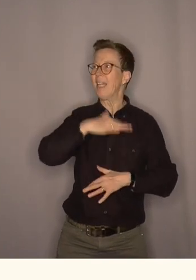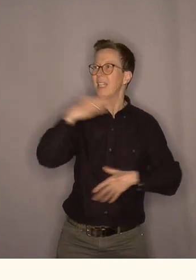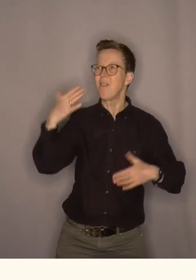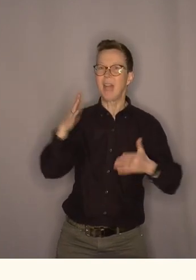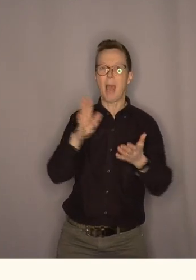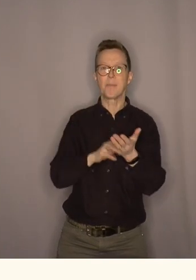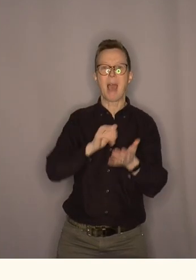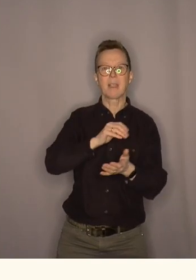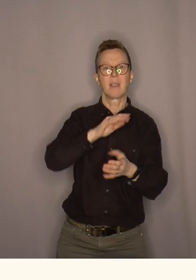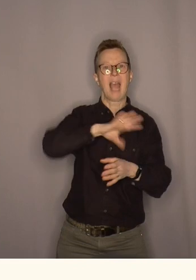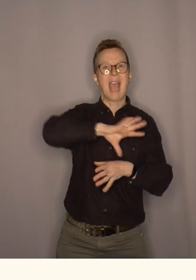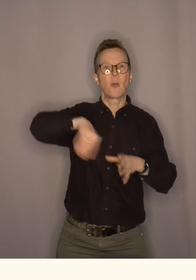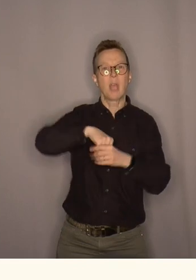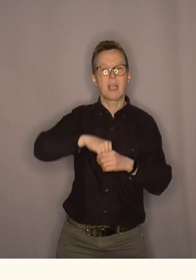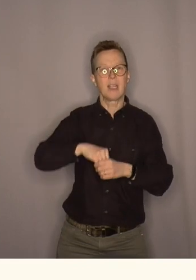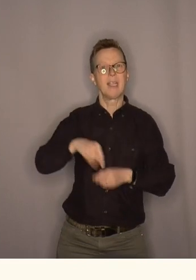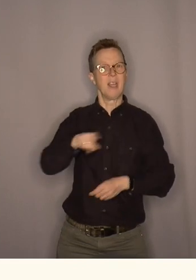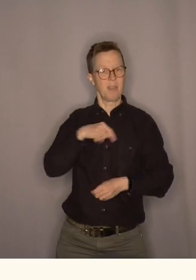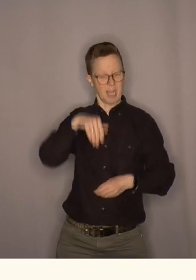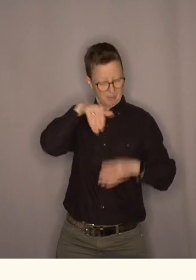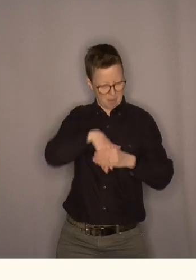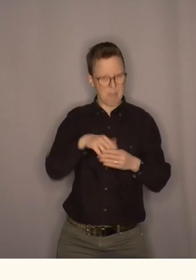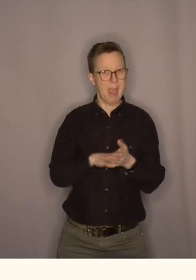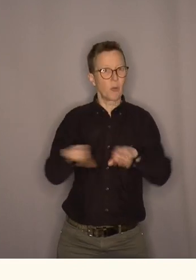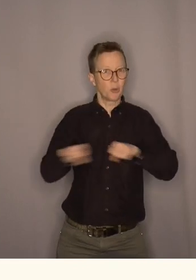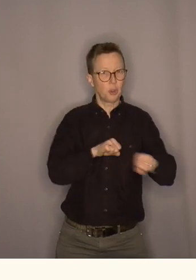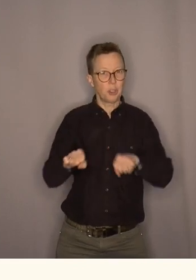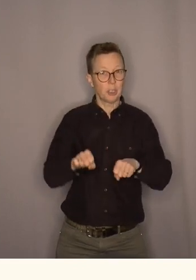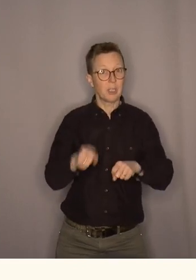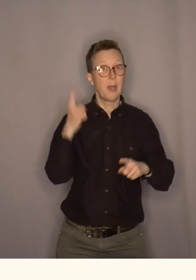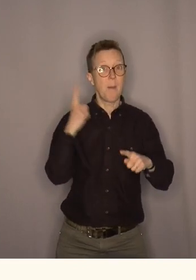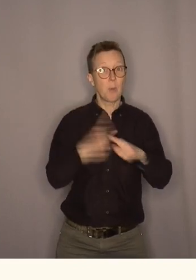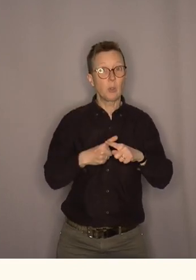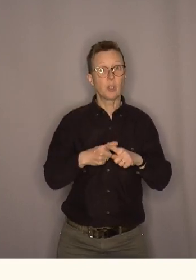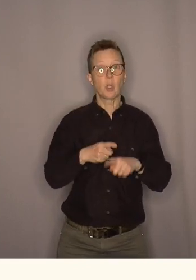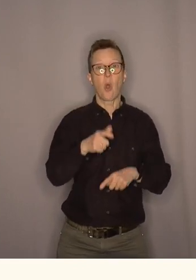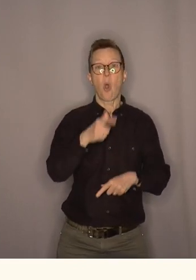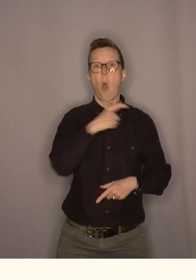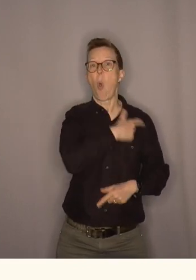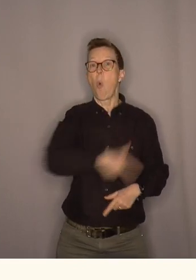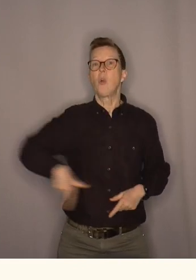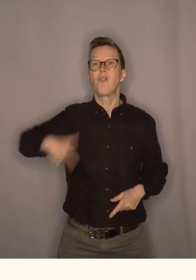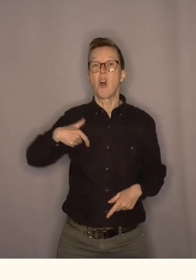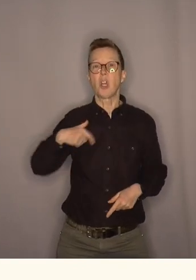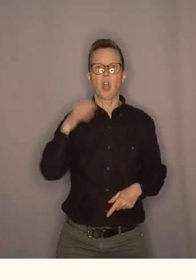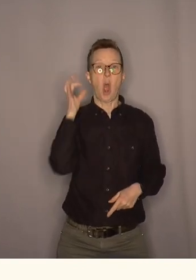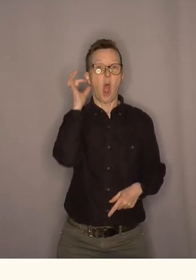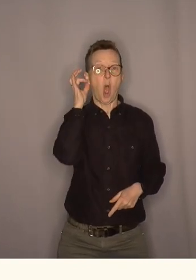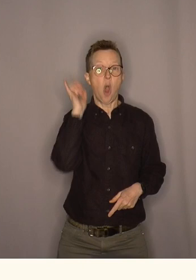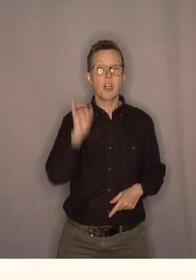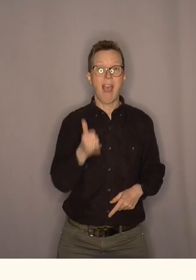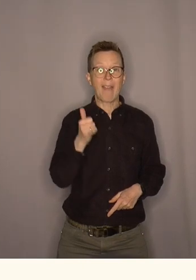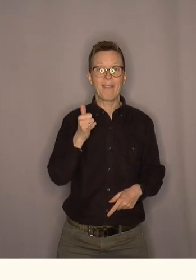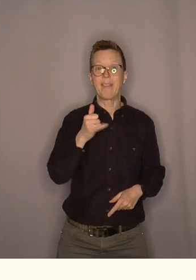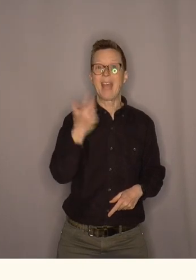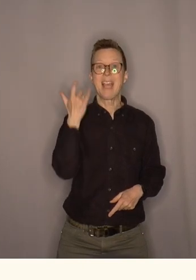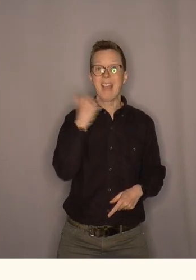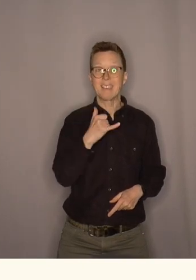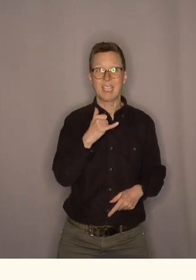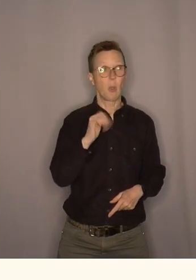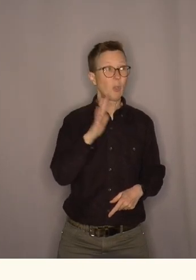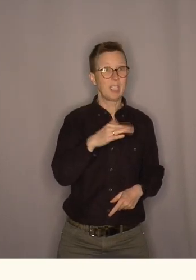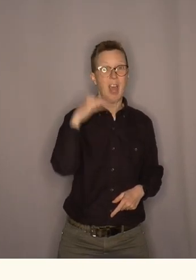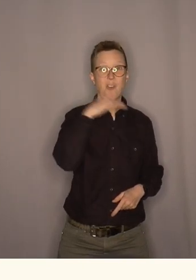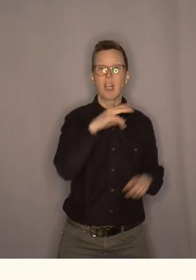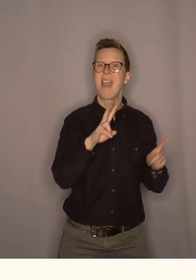inkluderende med oss som styrer og når ordfører Ørjen Jensen og hans folk